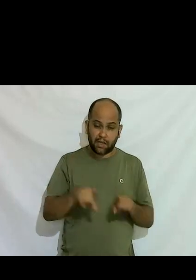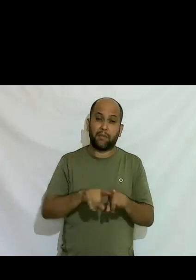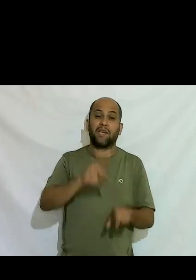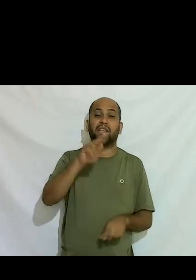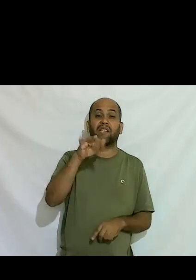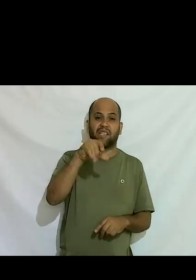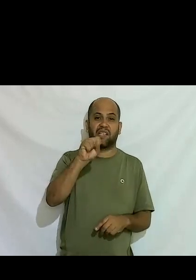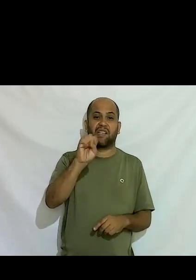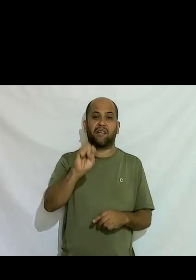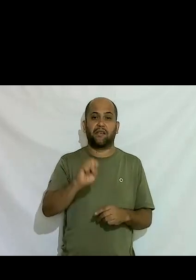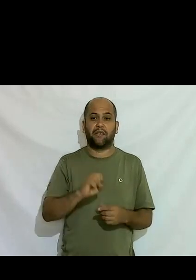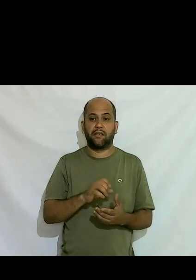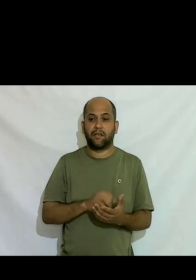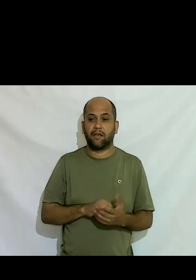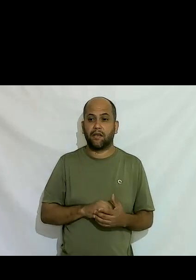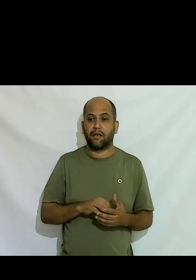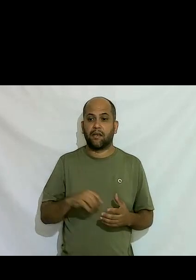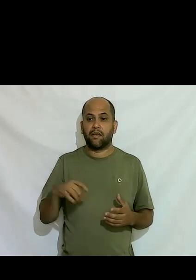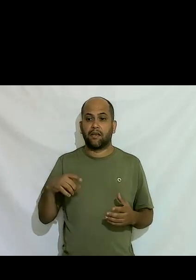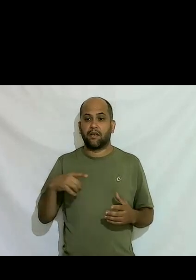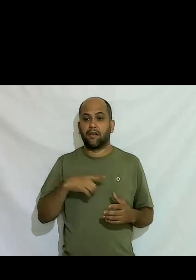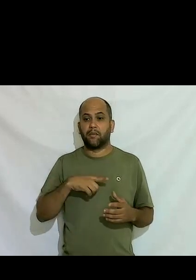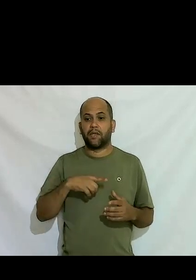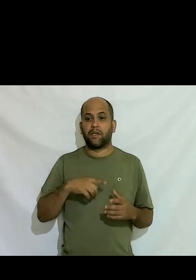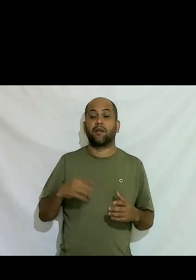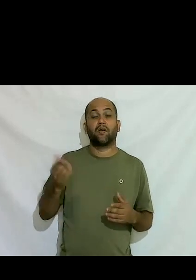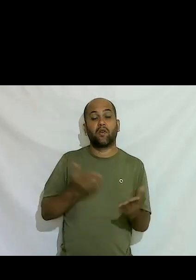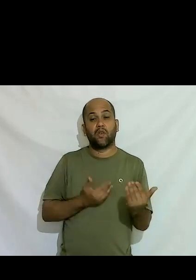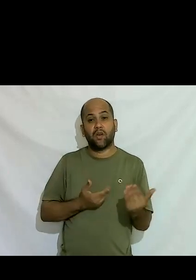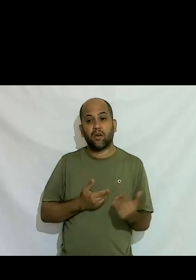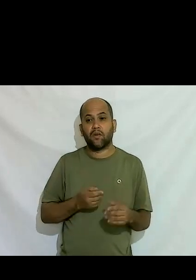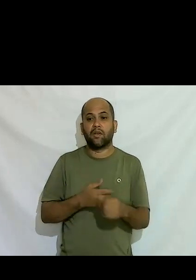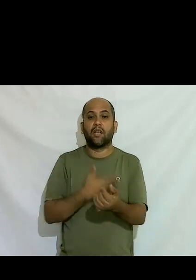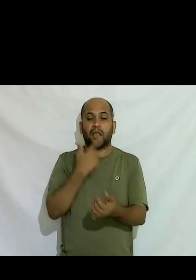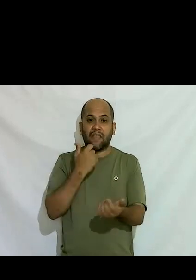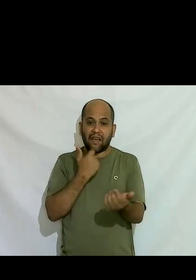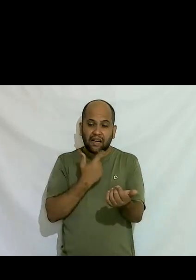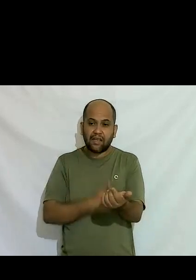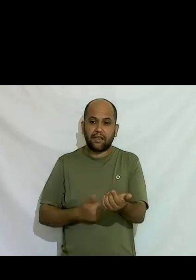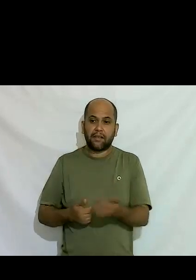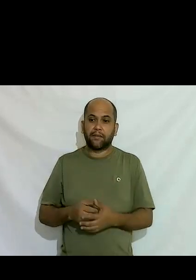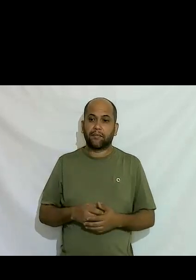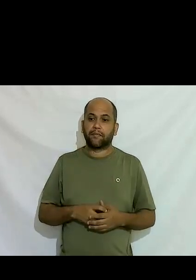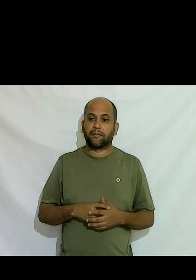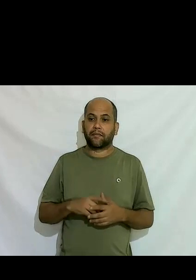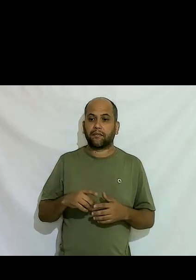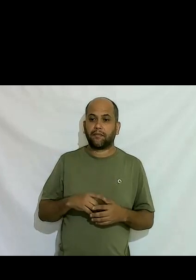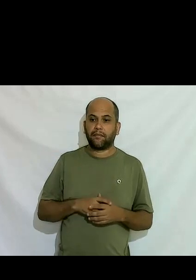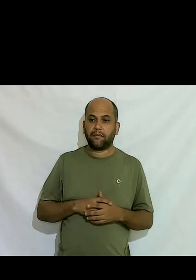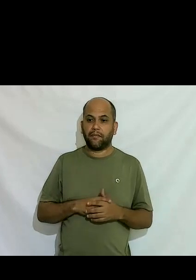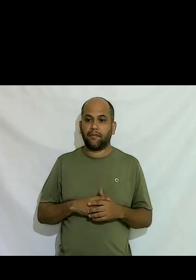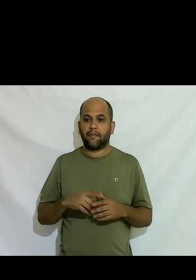a maior delas é e mais recentemente doação de sangue né direito a doar sangue nós não podíamos doar sangue né